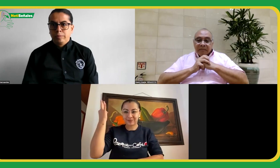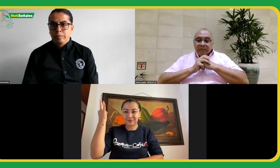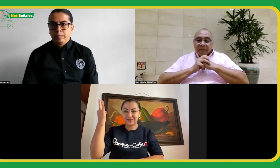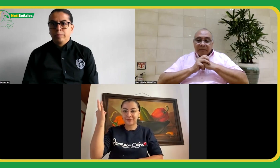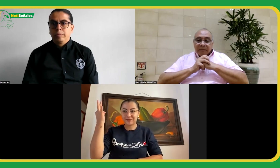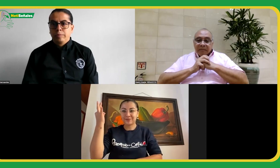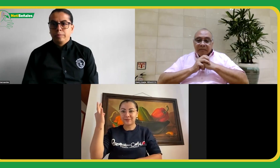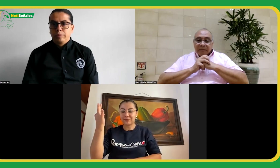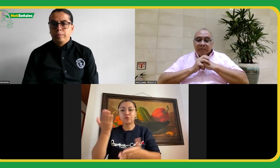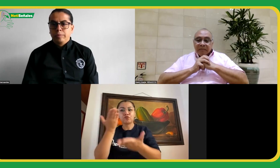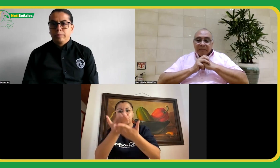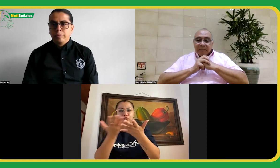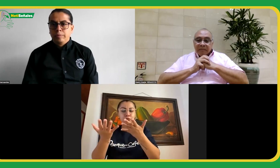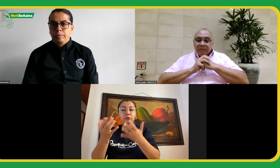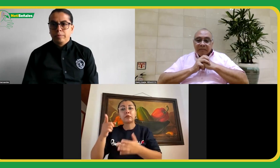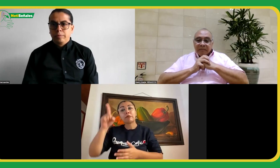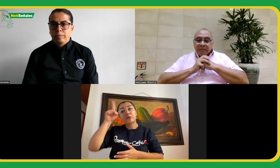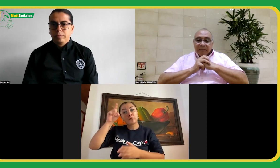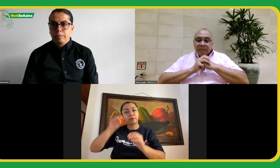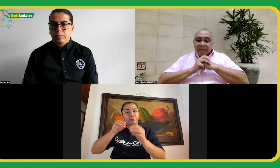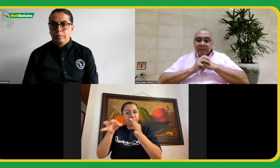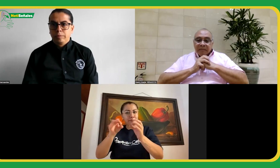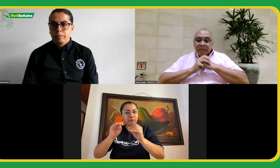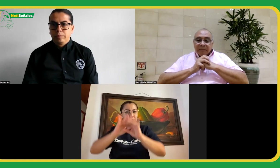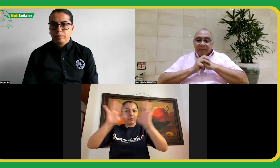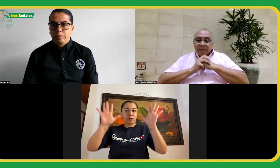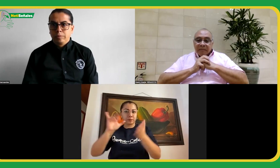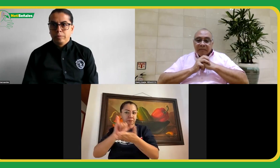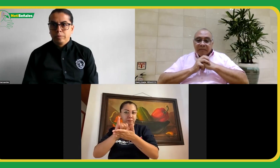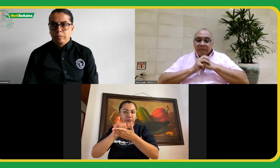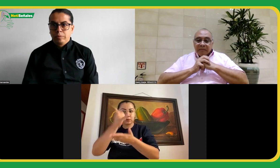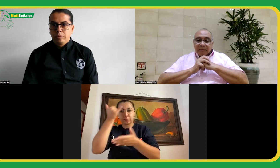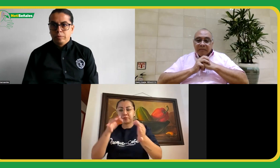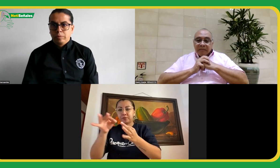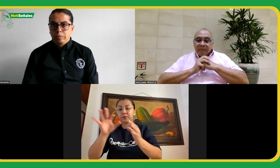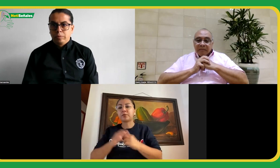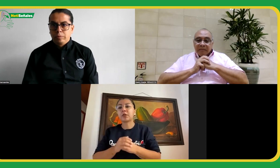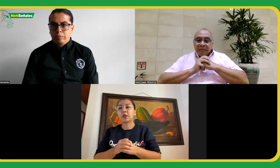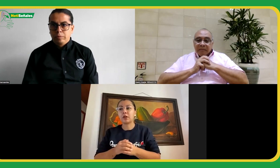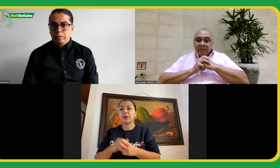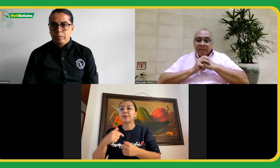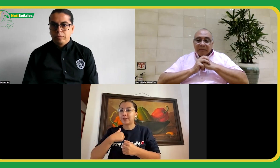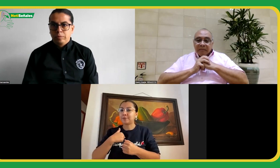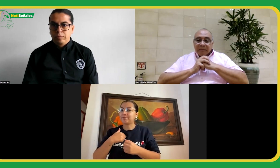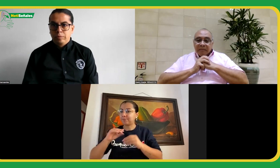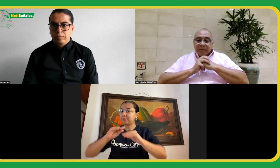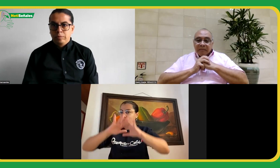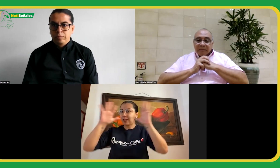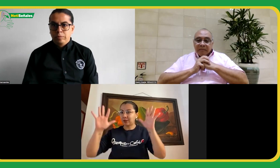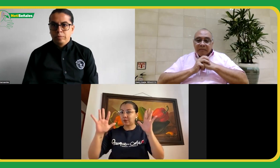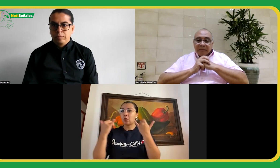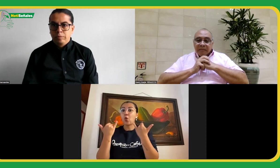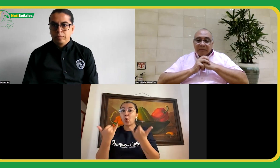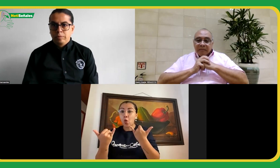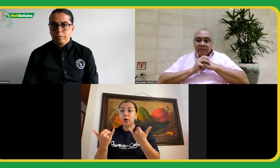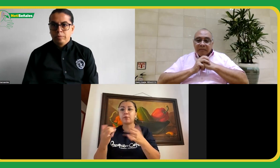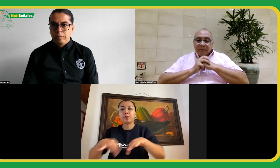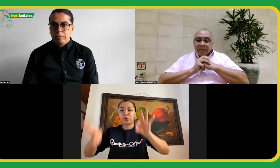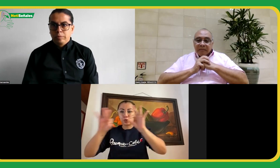fue de Francia, pero, pues, Joseph aclaró, como lo que dice Joaquín, desde las